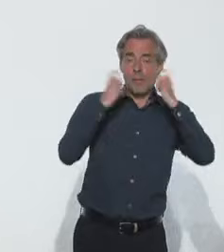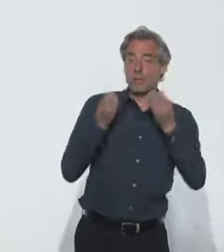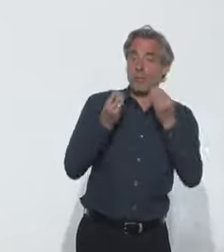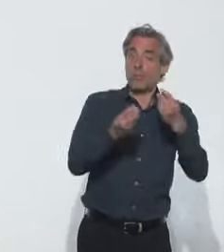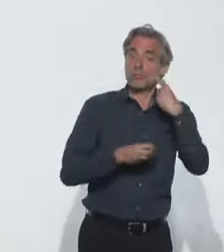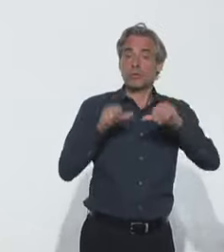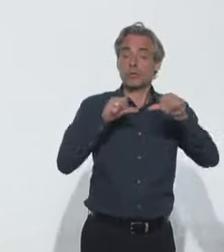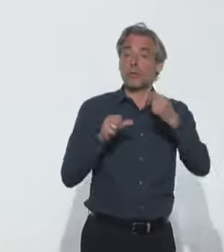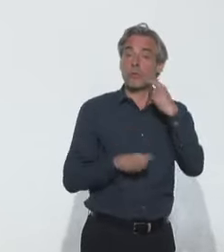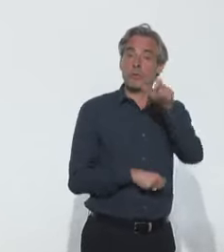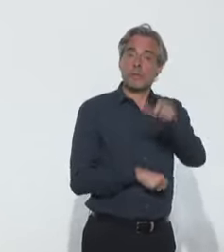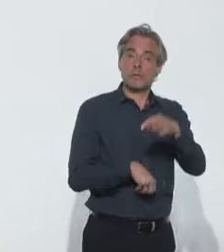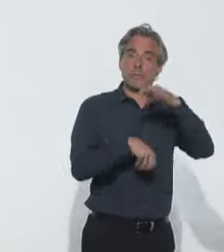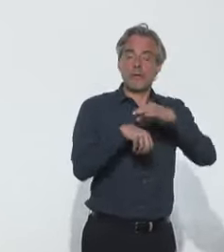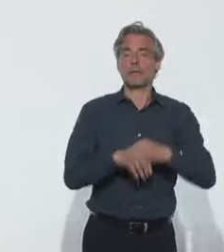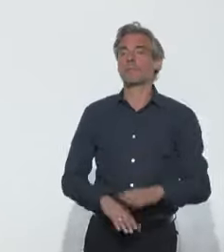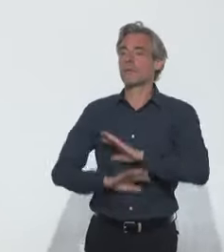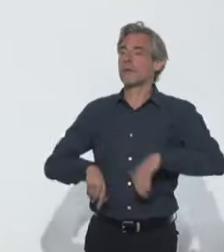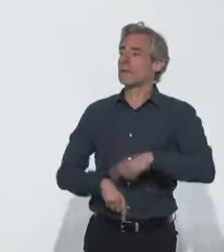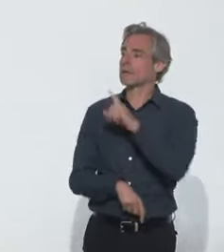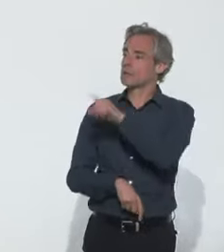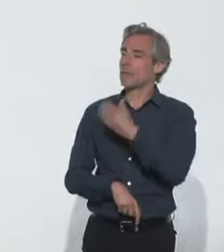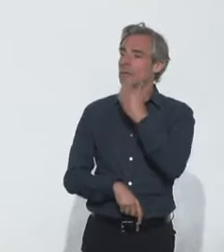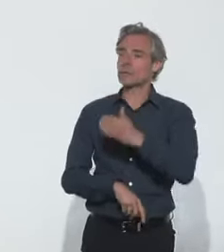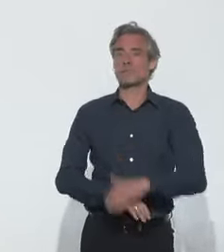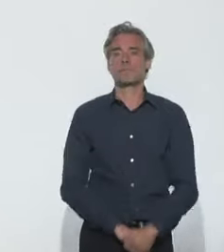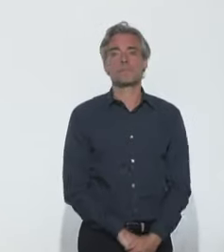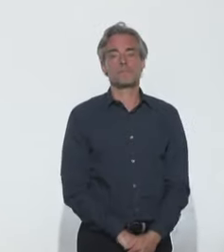chirurgicaux aux malades. C'était la dernière question. Je vous remercie. beaucoup.